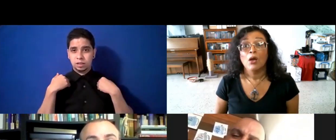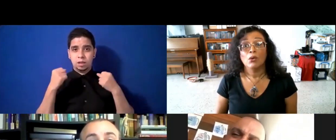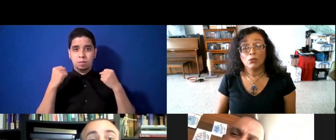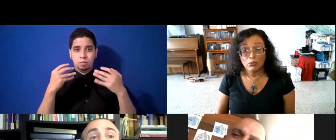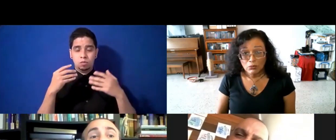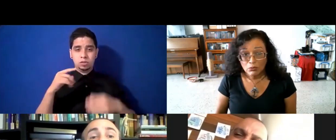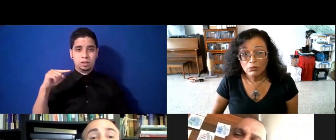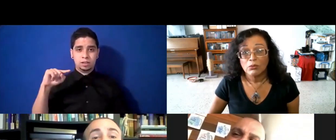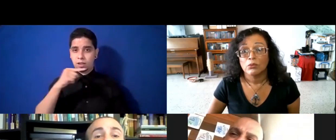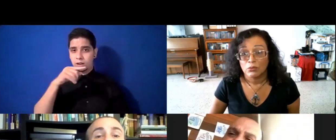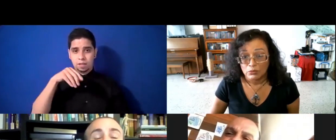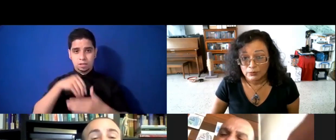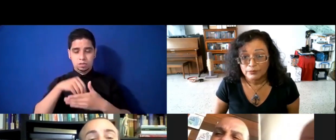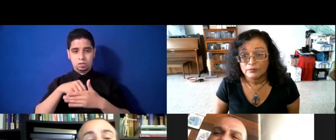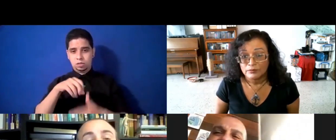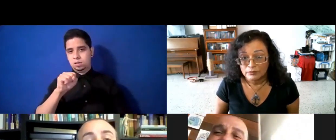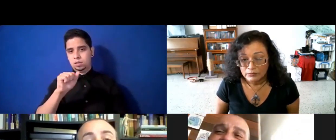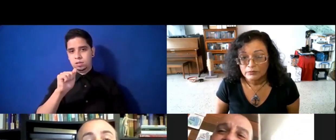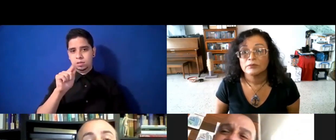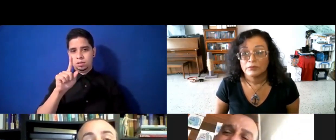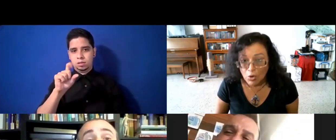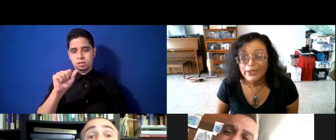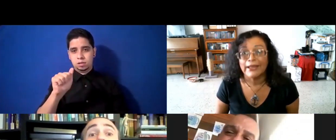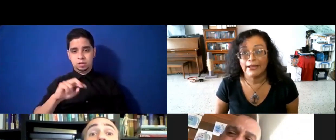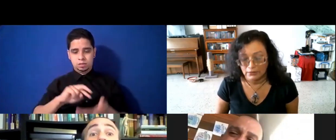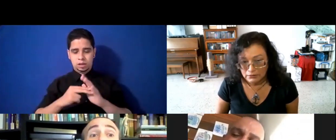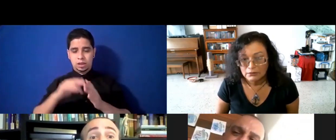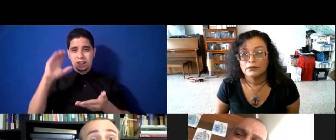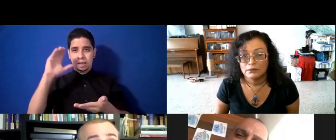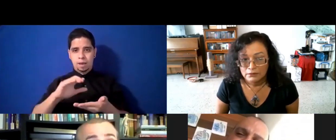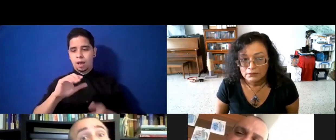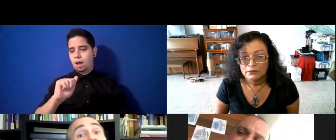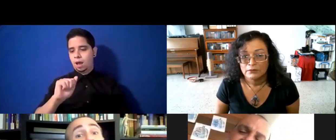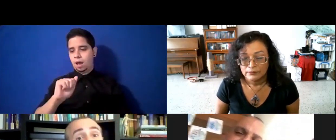permite que no sea tan ácida. Y personas que pudieran, tal vez,